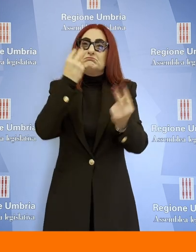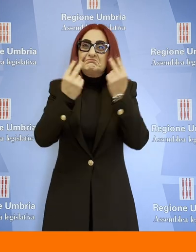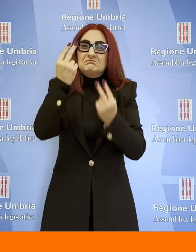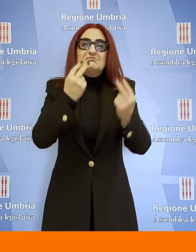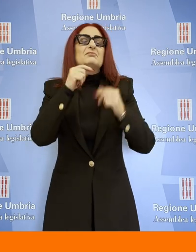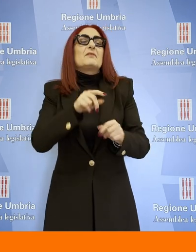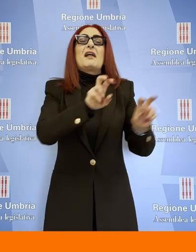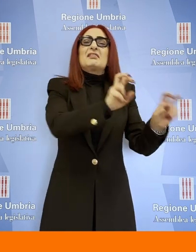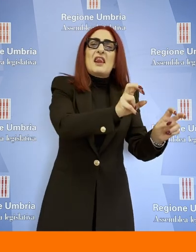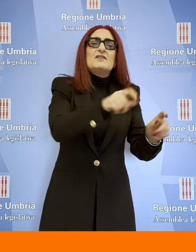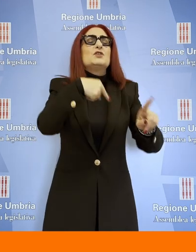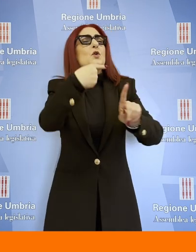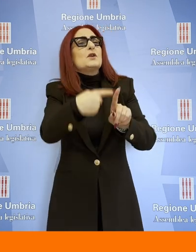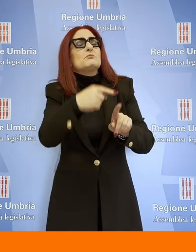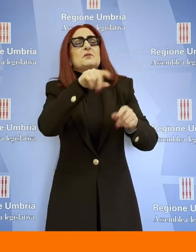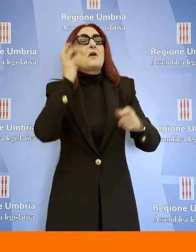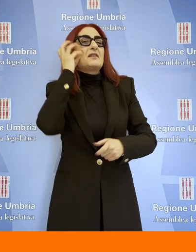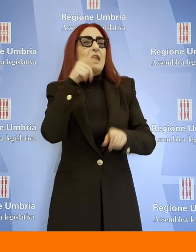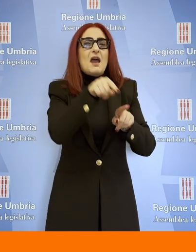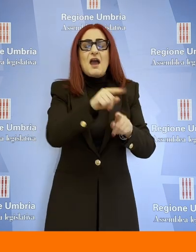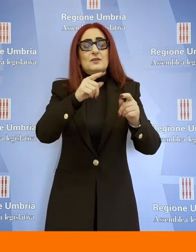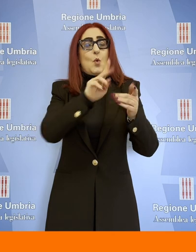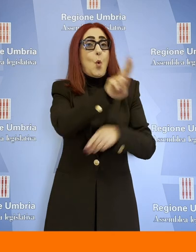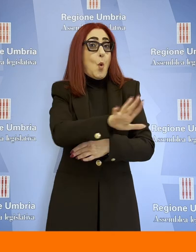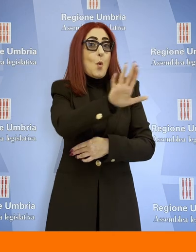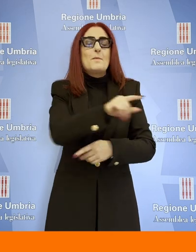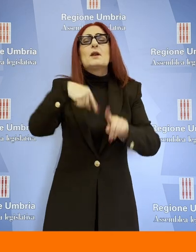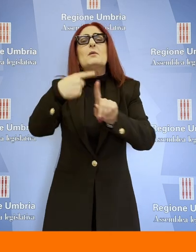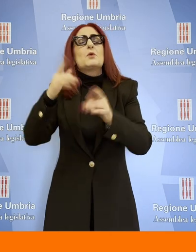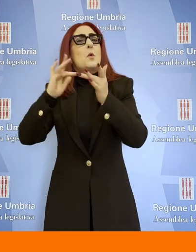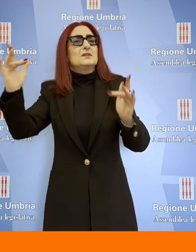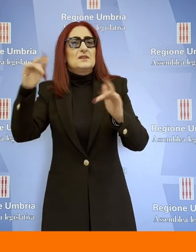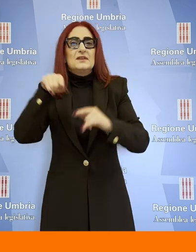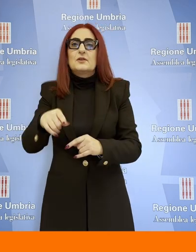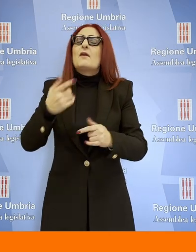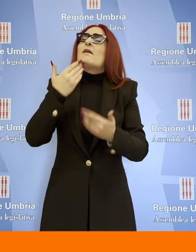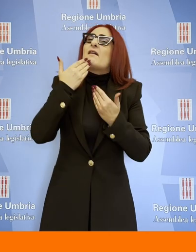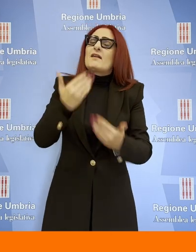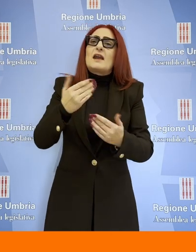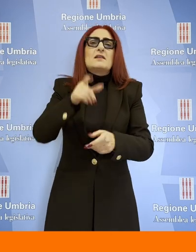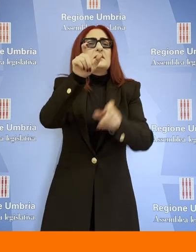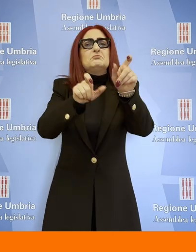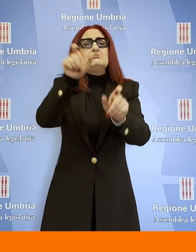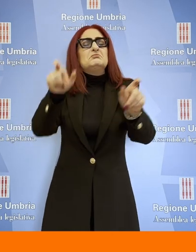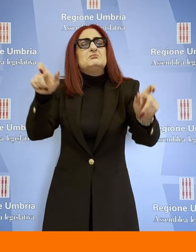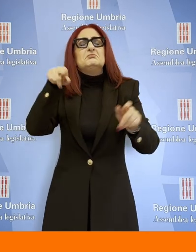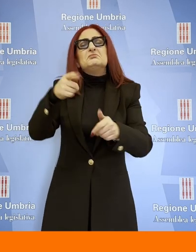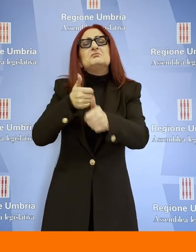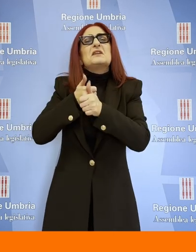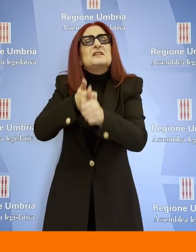sia sulle emittenti televisive radiofoniche dell'Umbria che sul web e un ringraziamento particolare a chi ci segue con